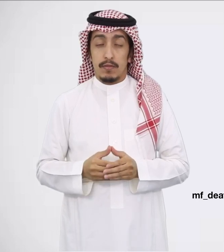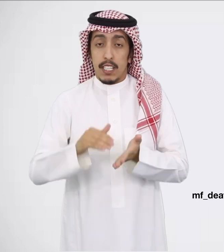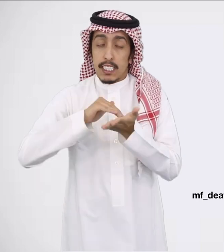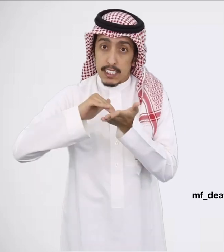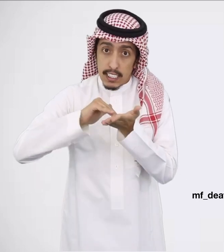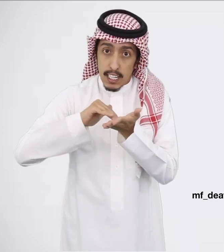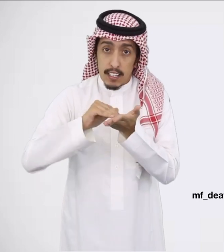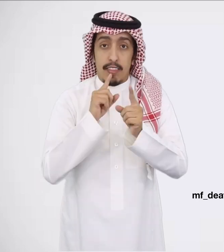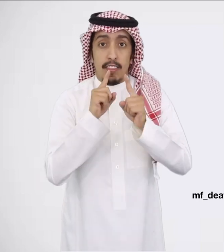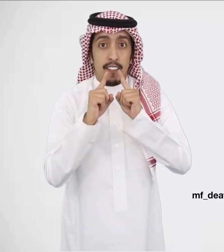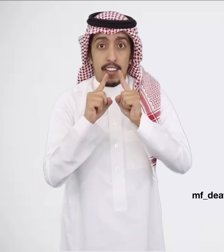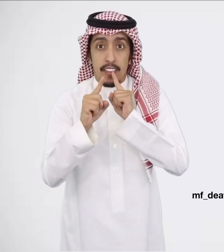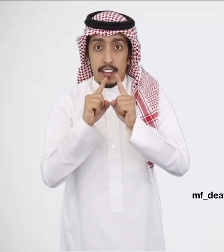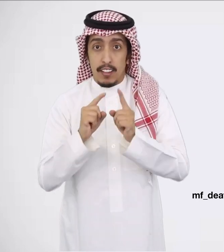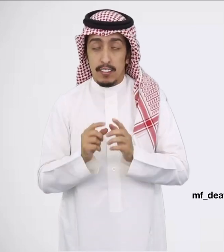السكرتارية التنفيذية